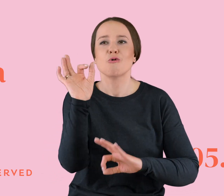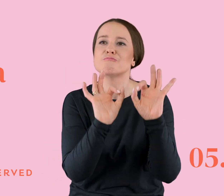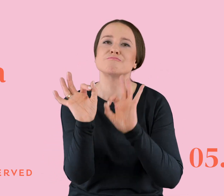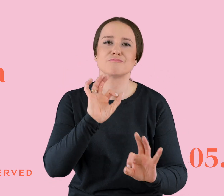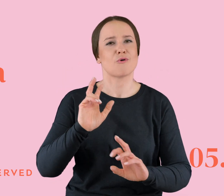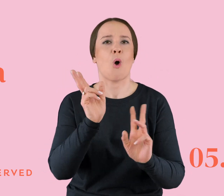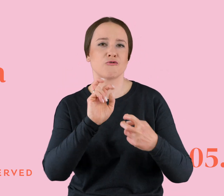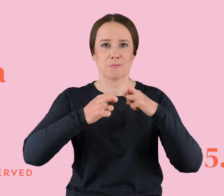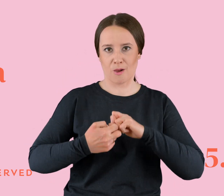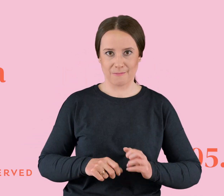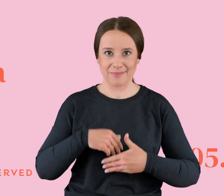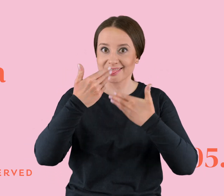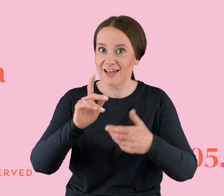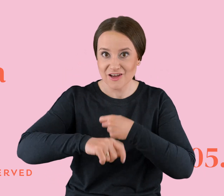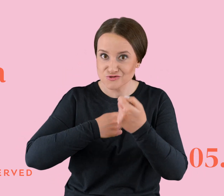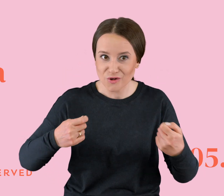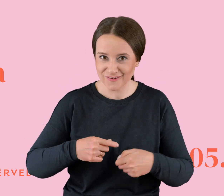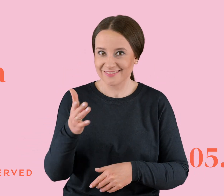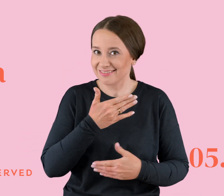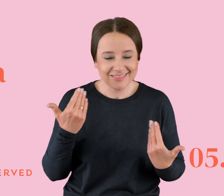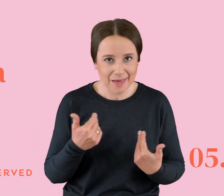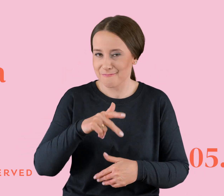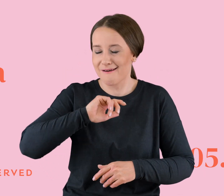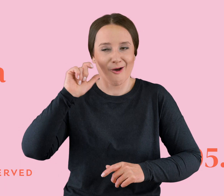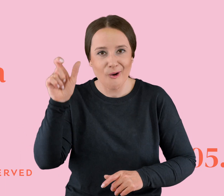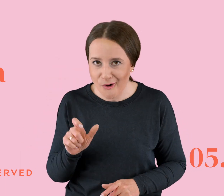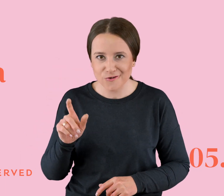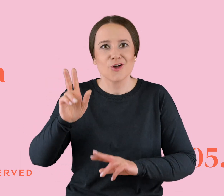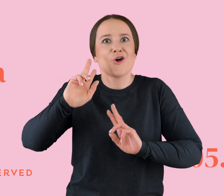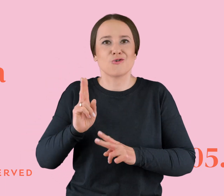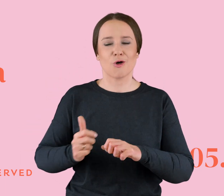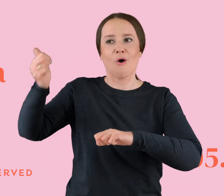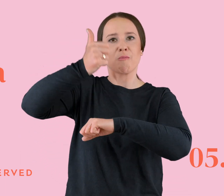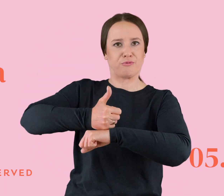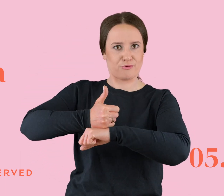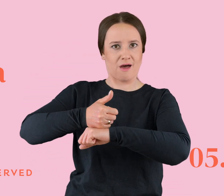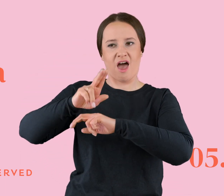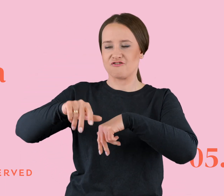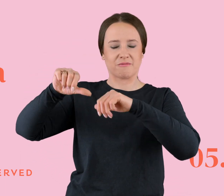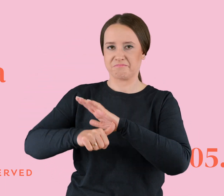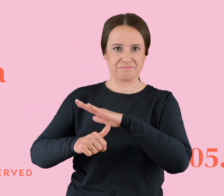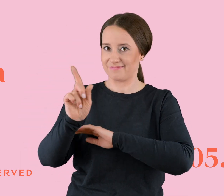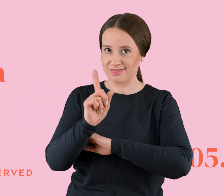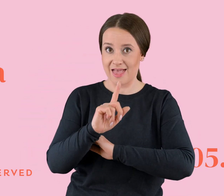dawać jakichś rozwiązań. Nie ma nikogo, kto jest tam wyżej od innych, ale poprzez dzielenie się tymi historiami